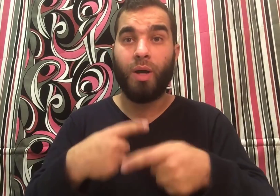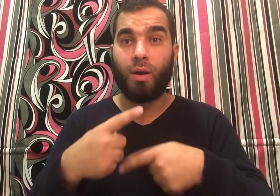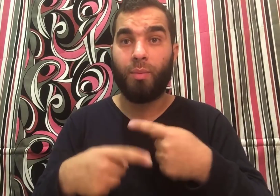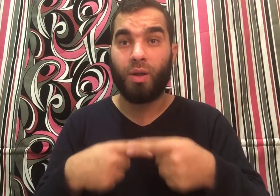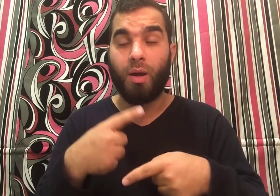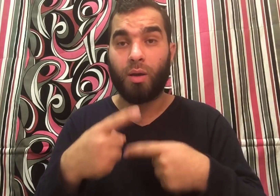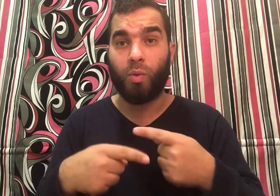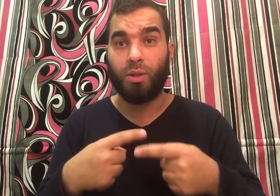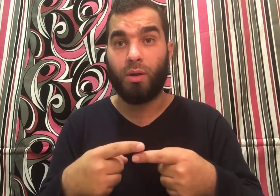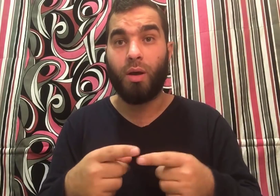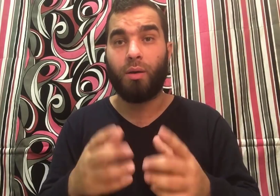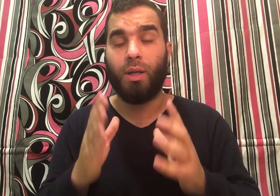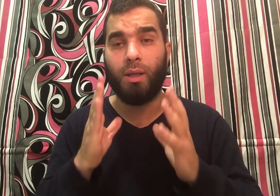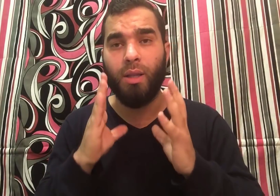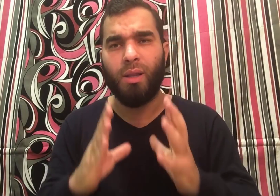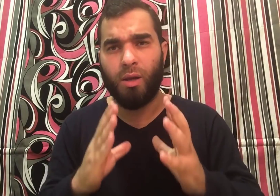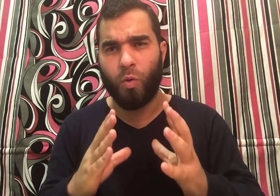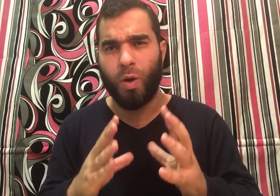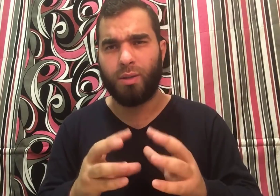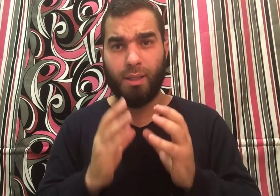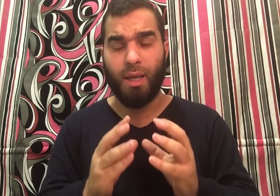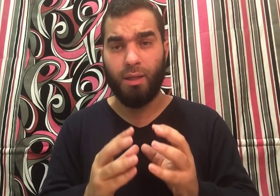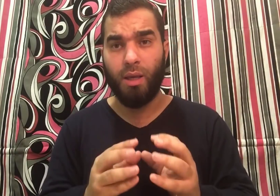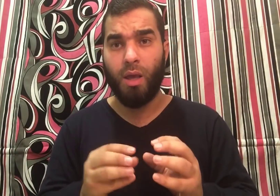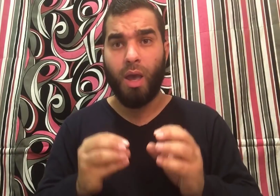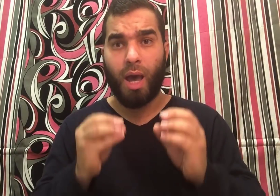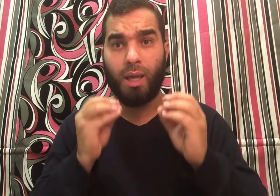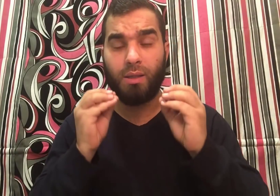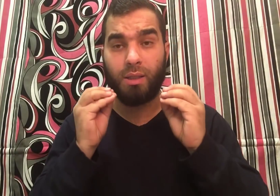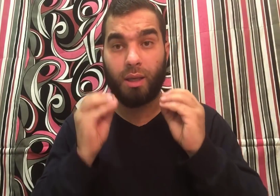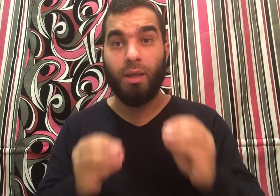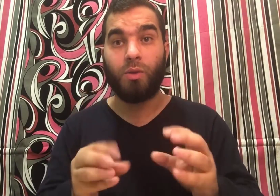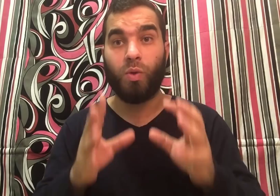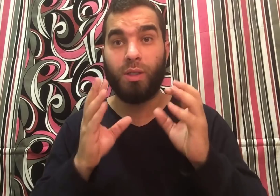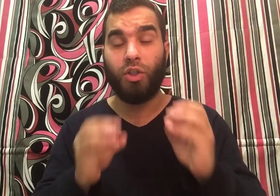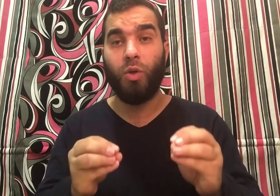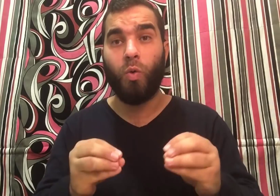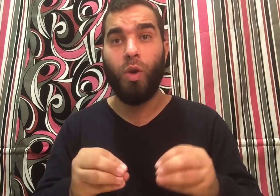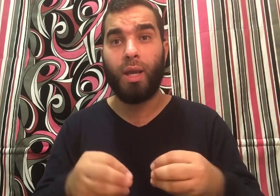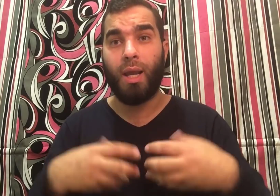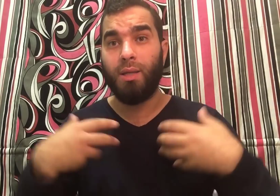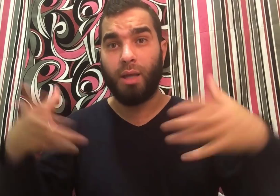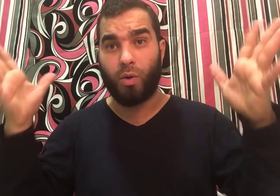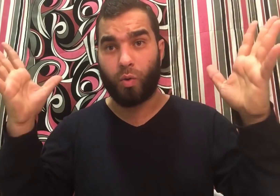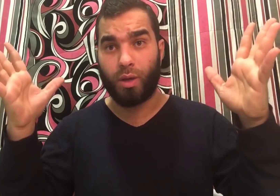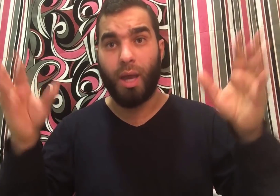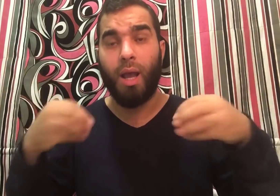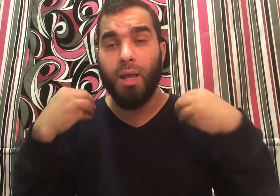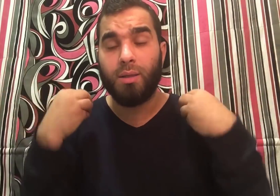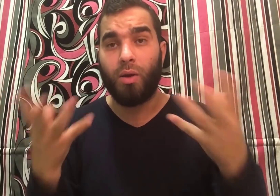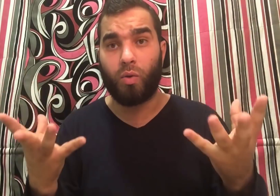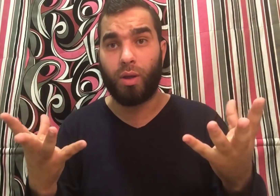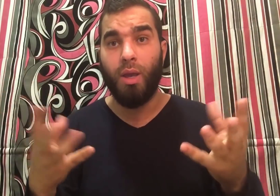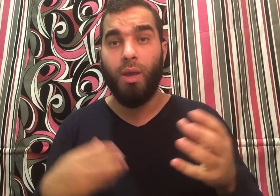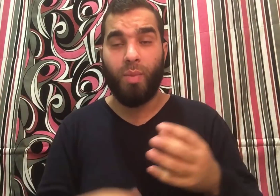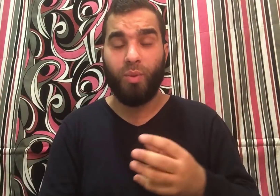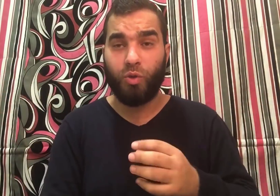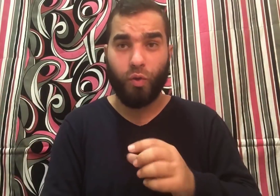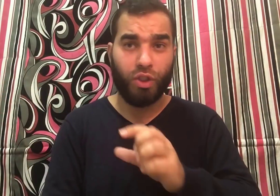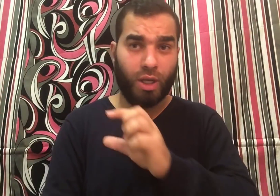البقرة مرارا وتكرارا الجن اللي كواك ستدأني حيستغيث واستجير ويقول لك أنا عايز أخرك أنا عايز أخرك ما بتشوفوش